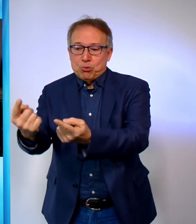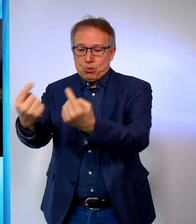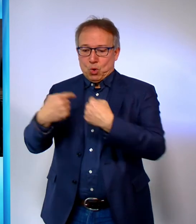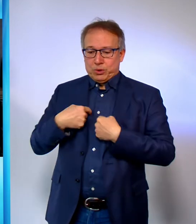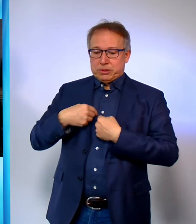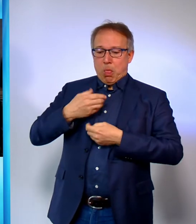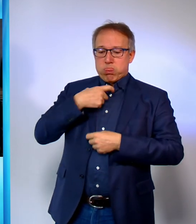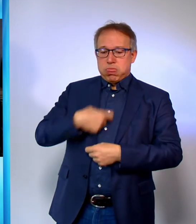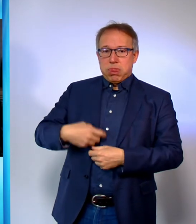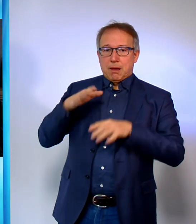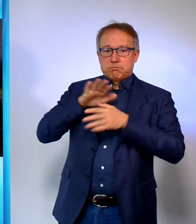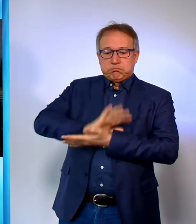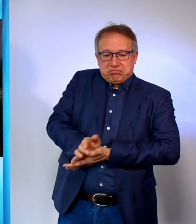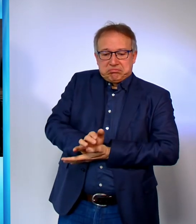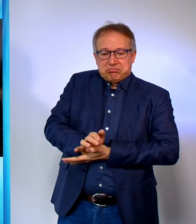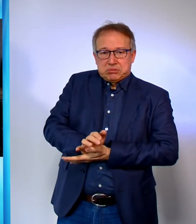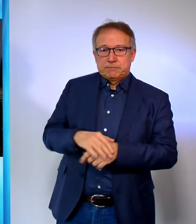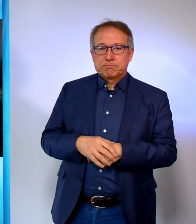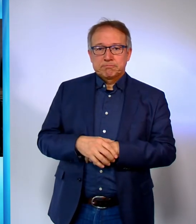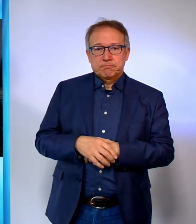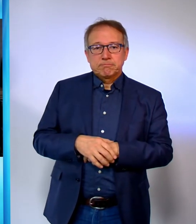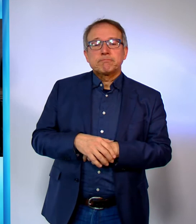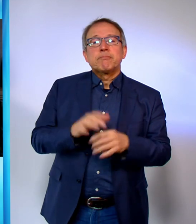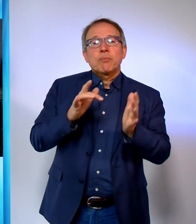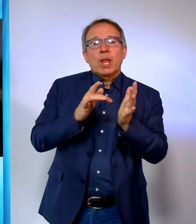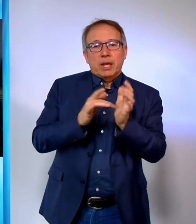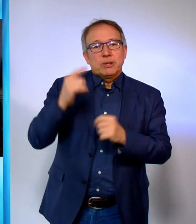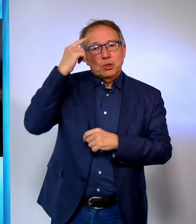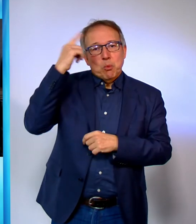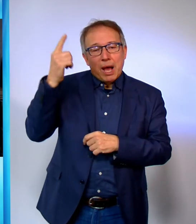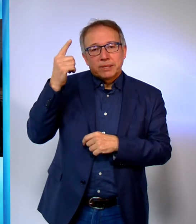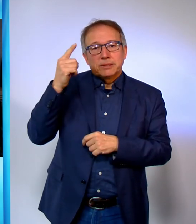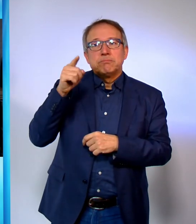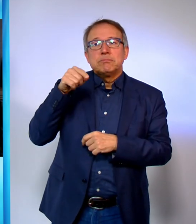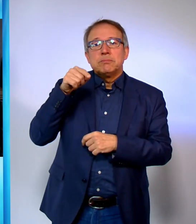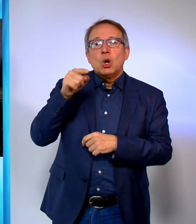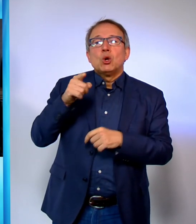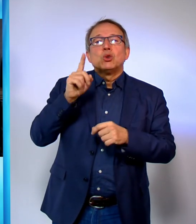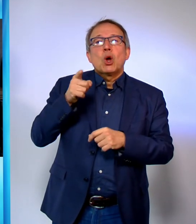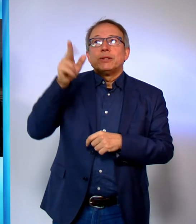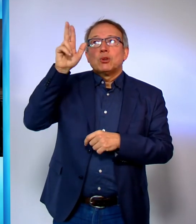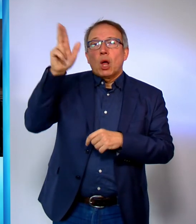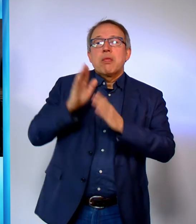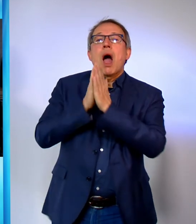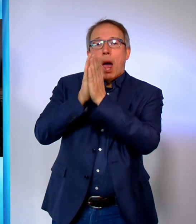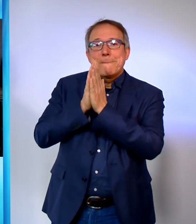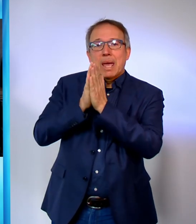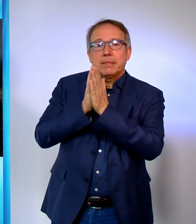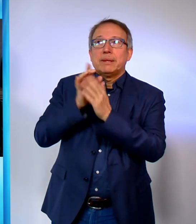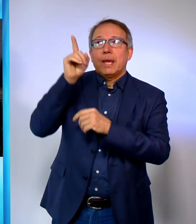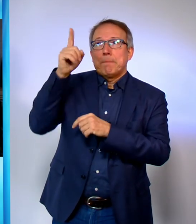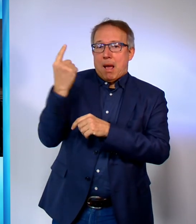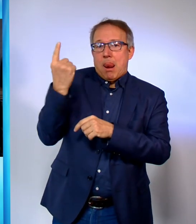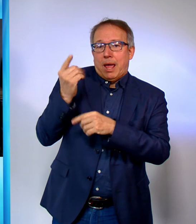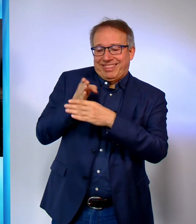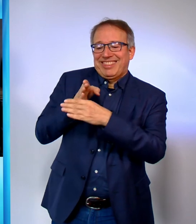zerstören. Jesus hat ein Gegenmittel. Du sollst den Herrn, deinen Gott, anbeten und ihm allein